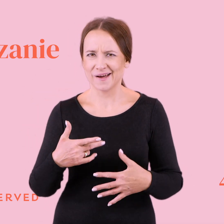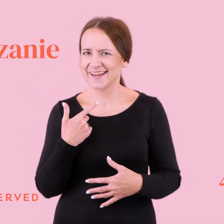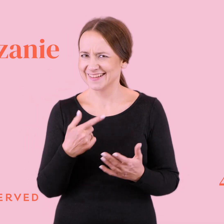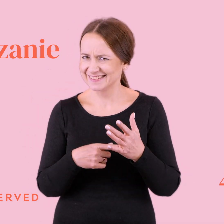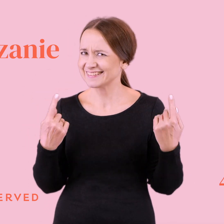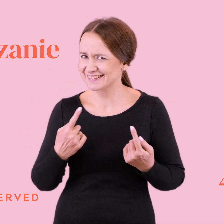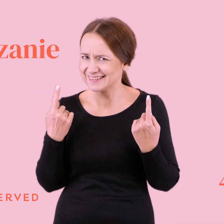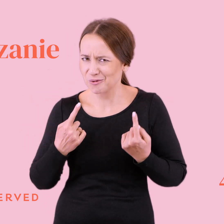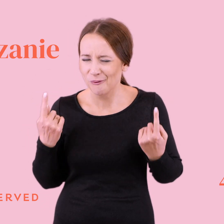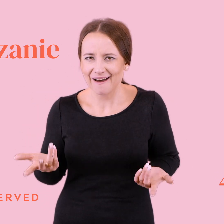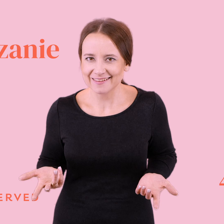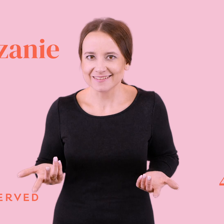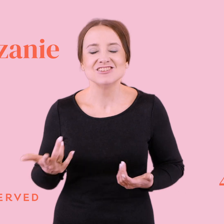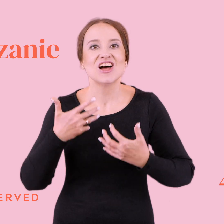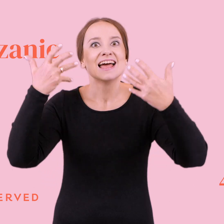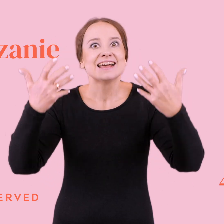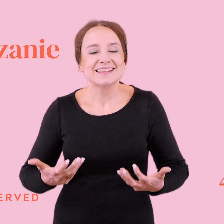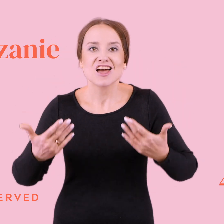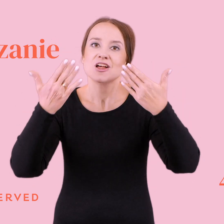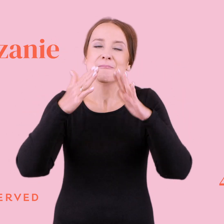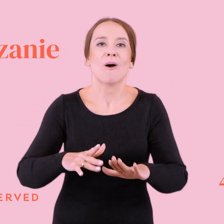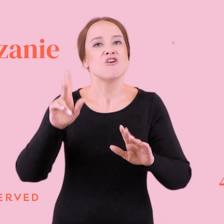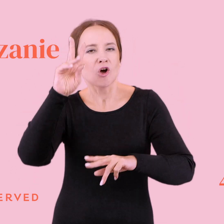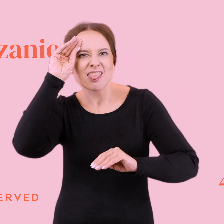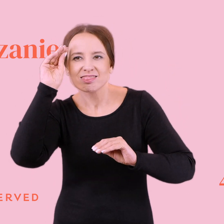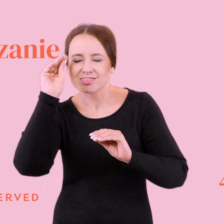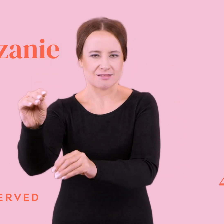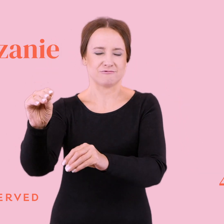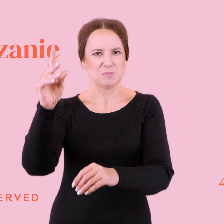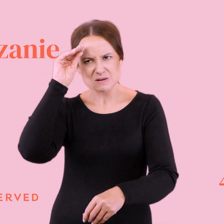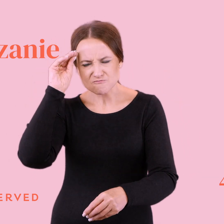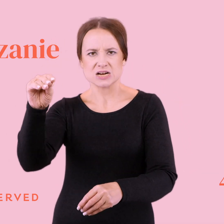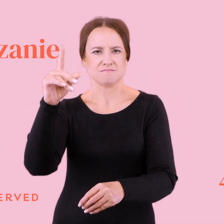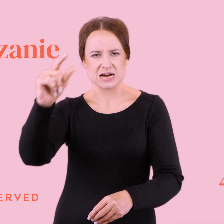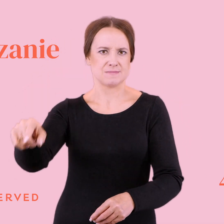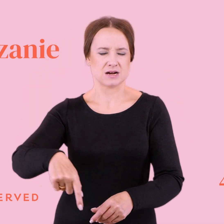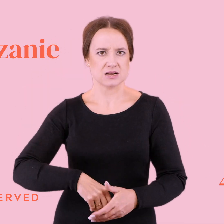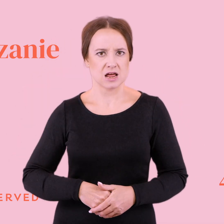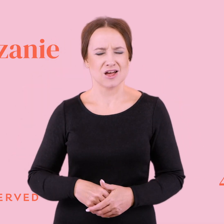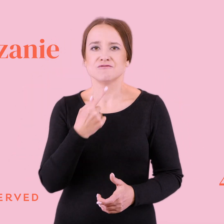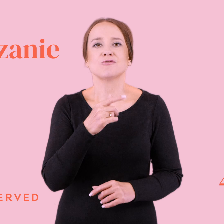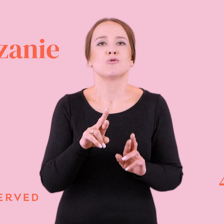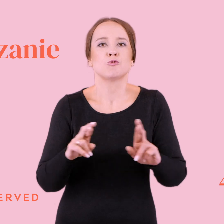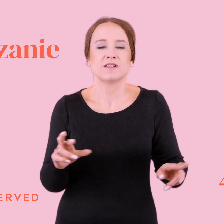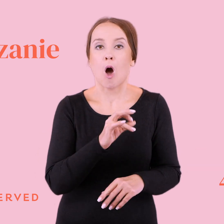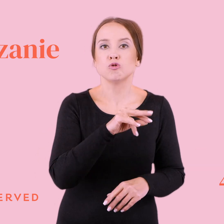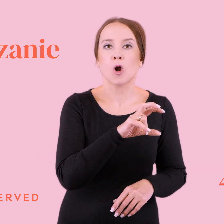słuchajcie, taka chęć dania komuś nauczki. Bo jakby to jest, no czym się różni odrobaczanie kogoś od